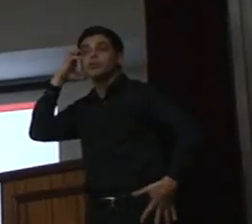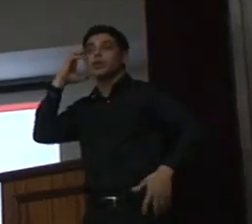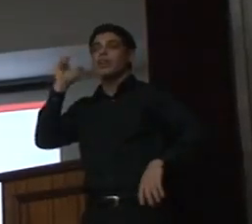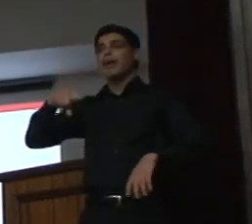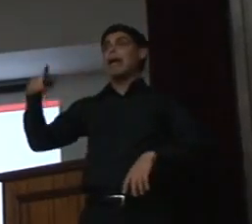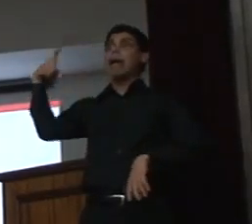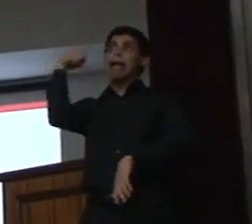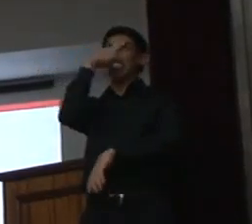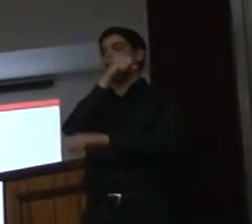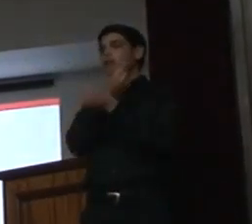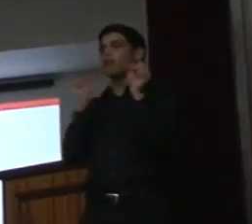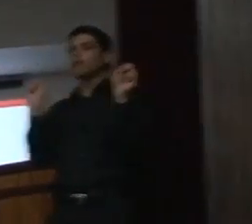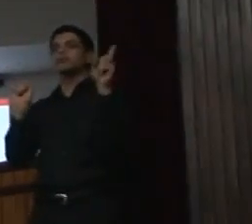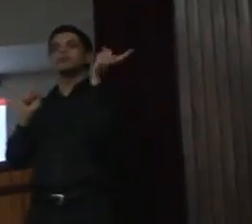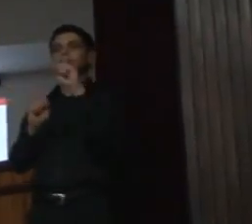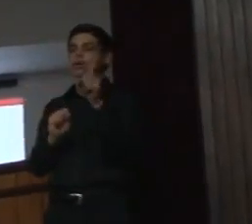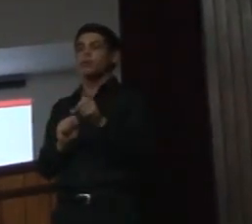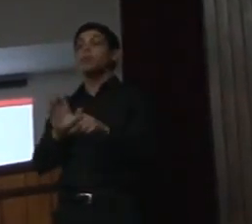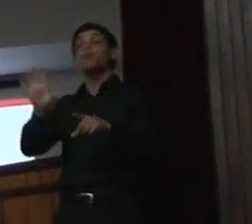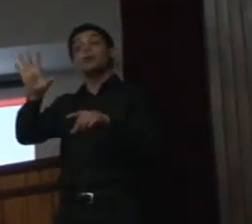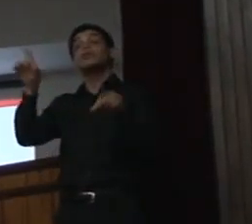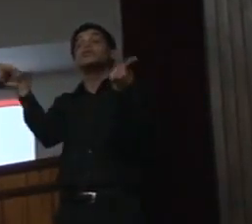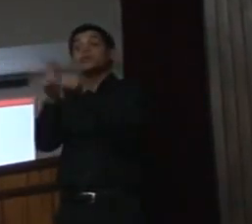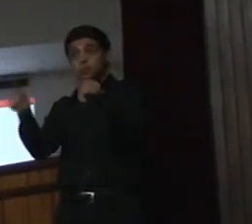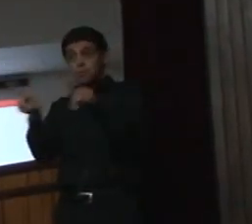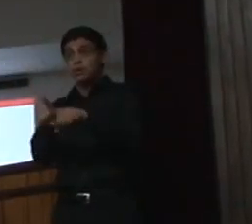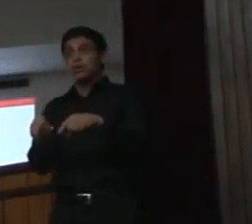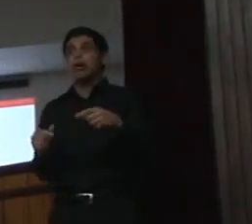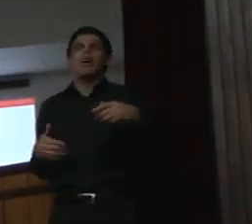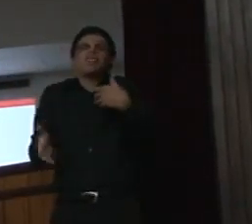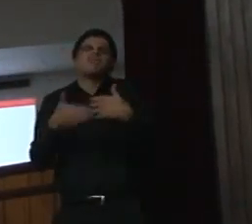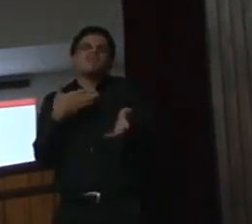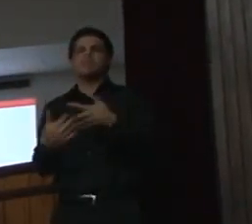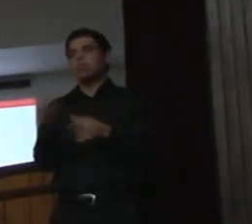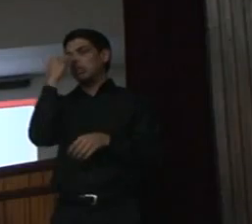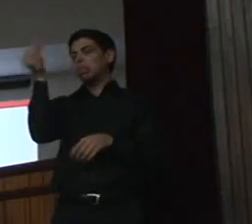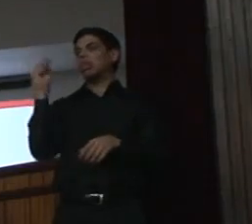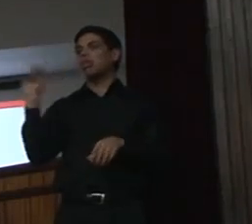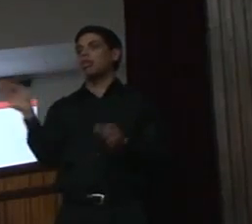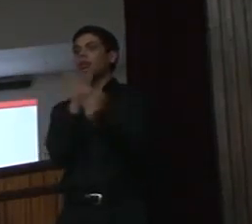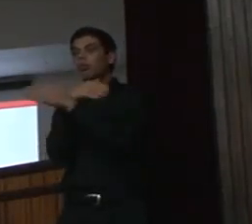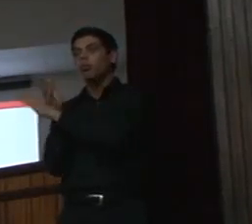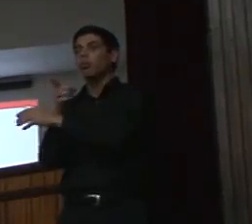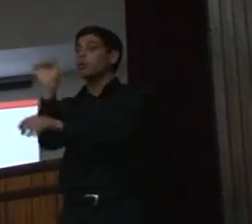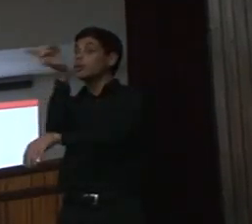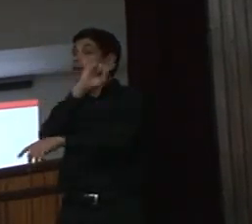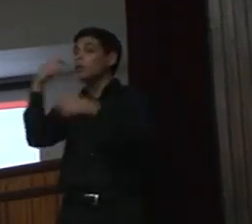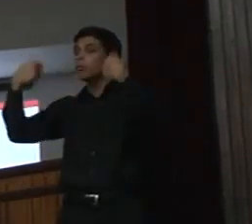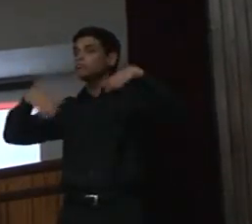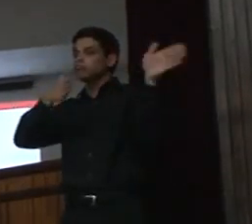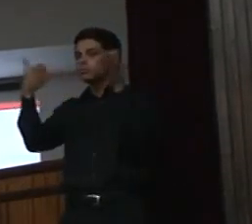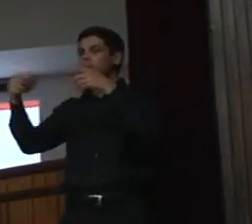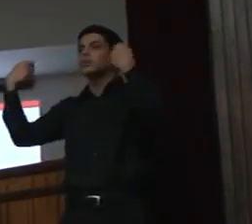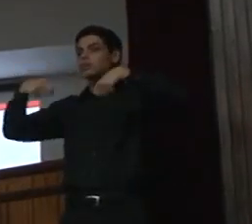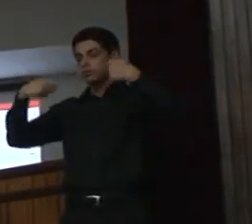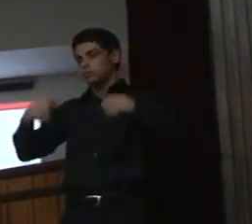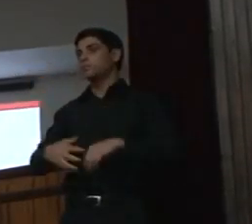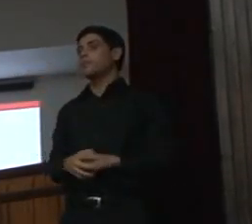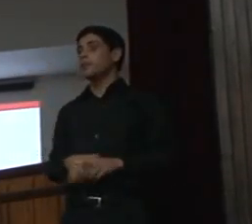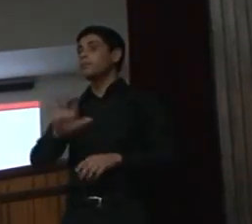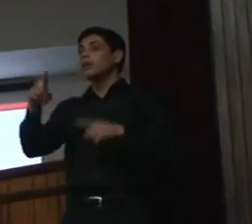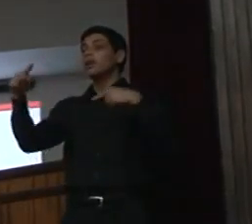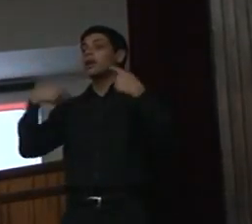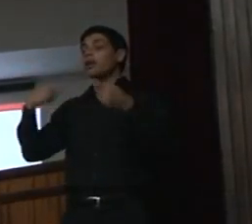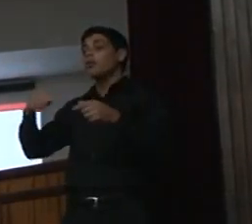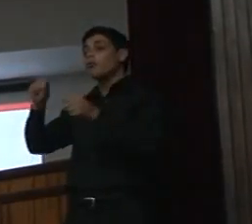Mas também não é uma coisa banal que, ah, eu vou sair fazendo e tudo mais. O que eu quis mostrar para vocês com esses exercícios